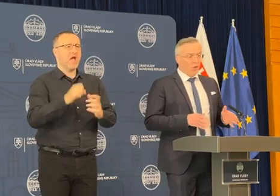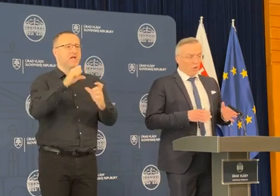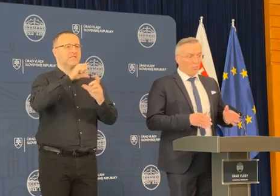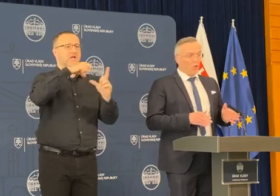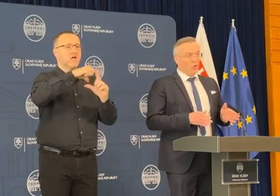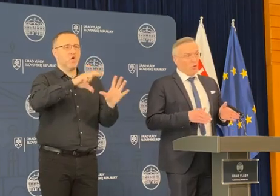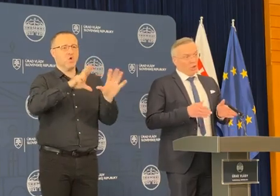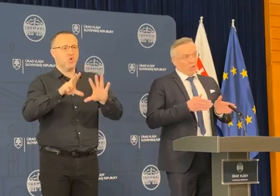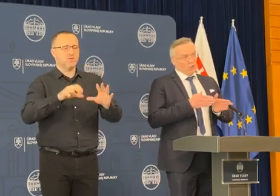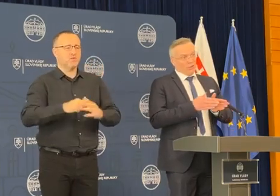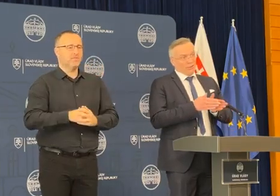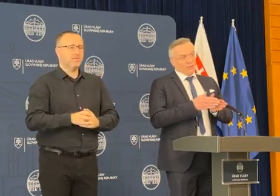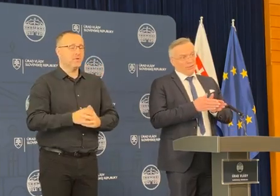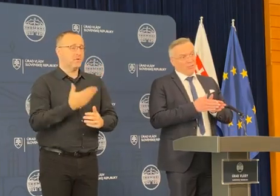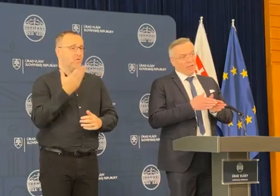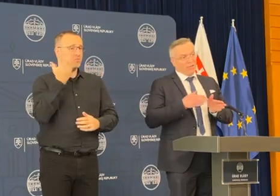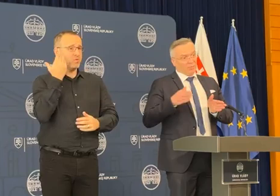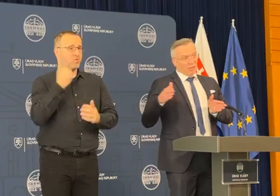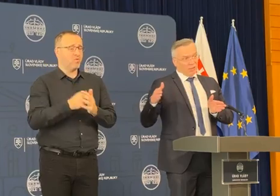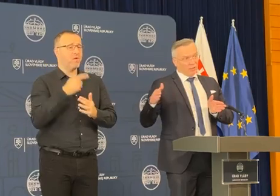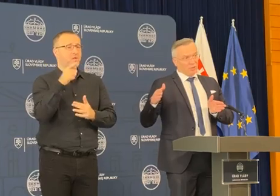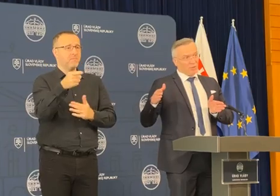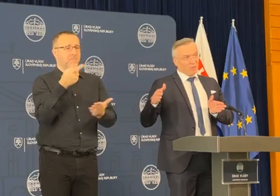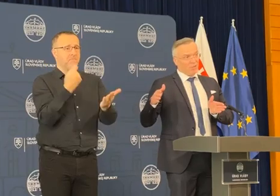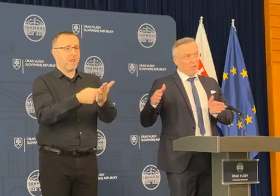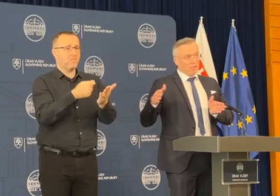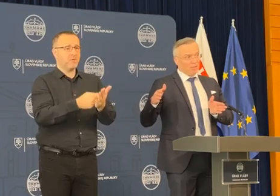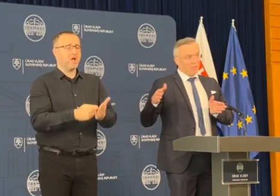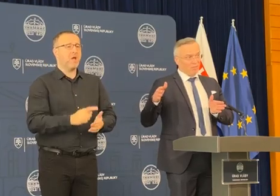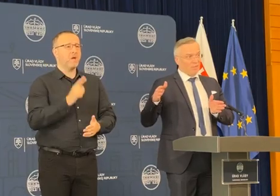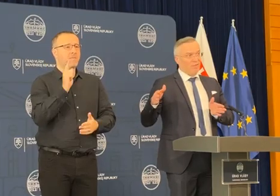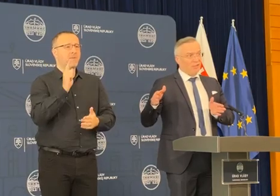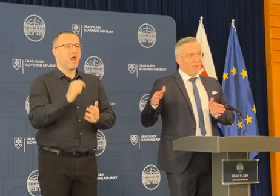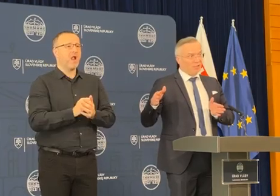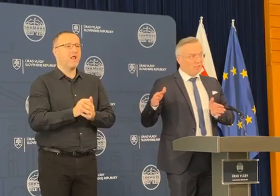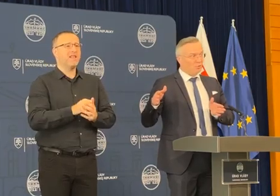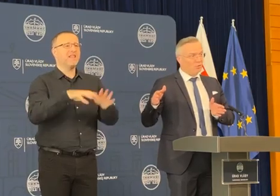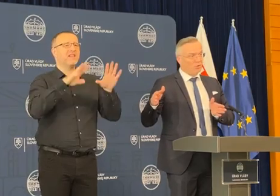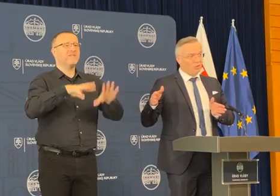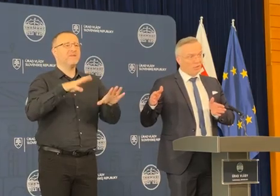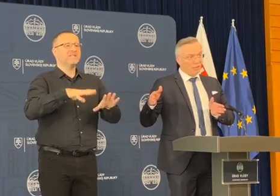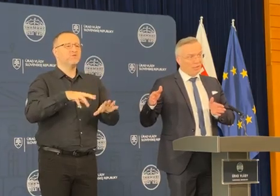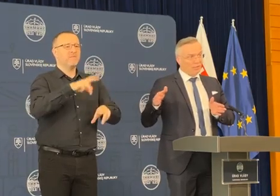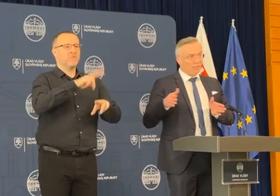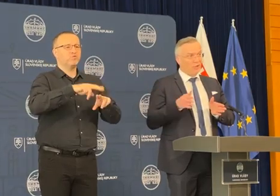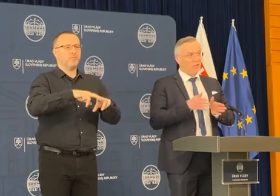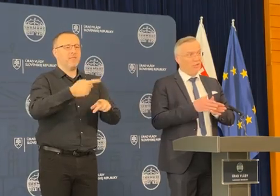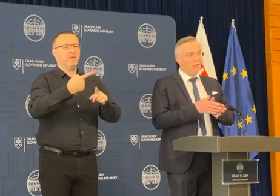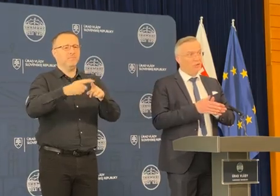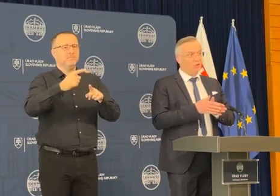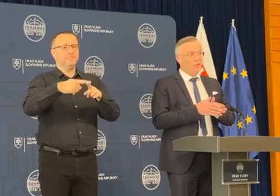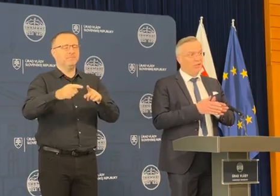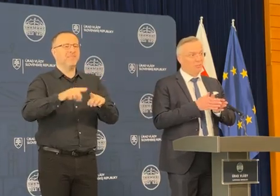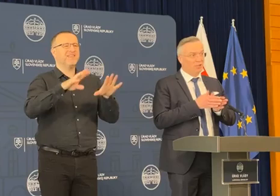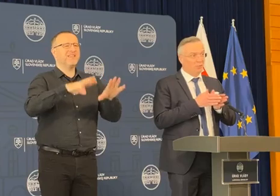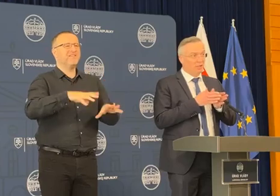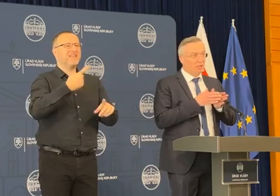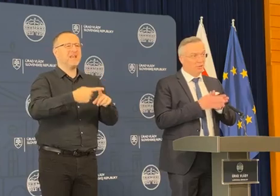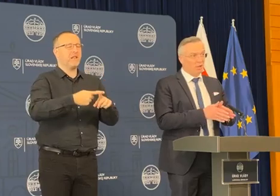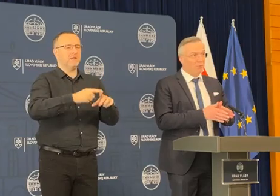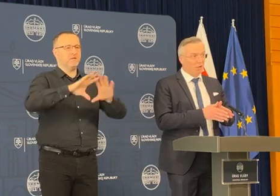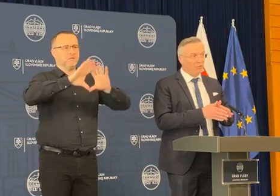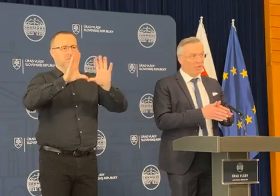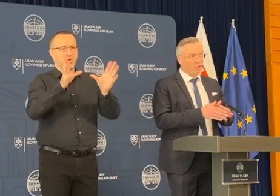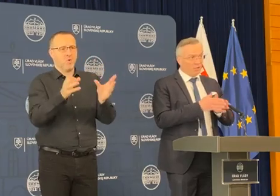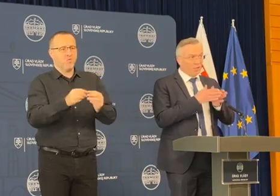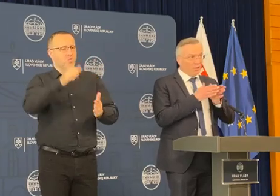bolo, že tie platby, ktoré mali predbiehať v deviatich mesiacoch do konca roka, všetky sa združia do jednej platby